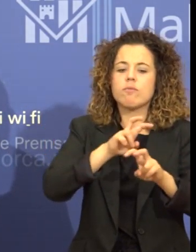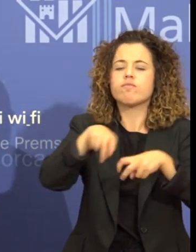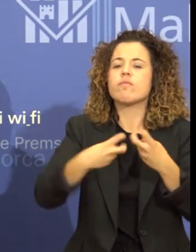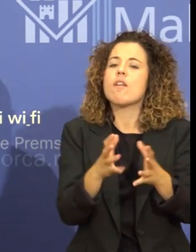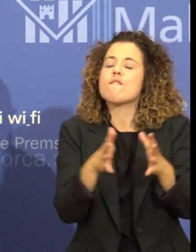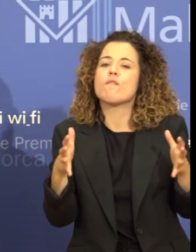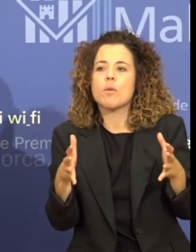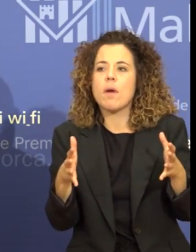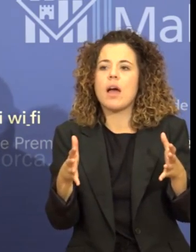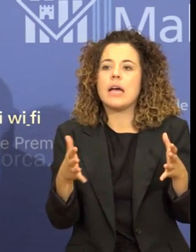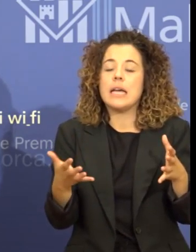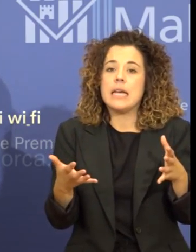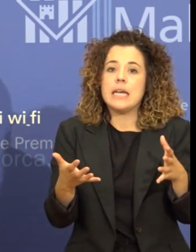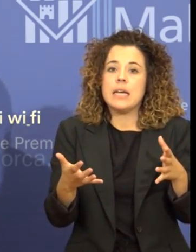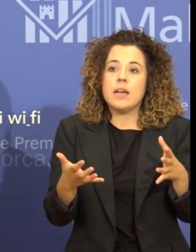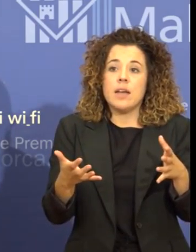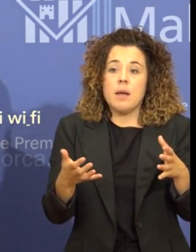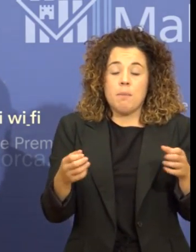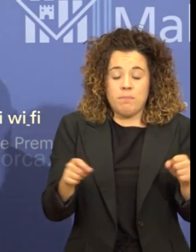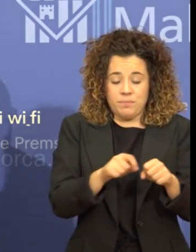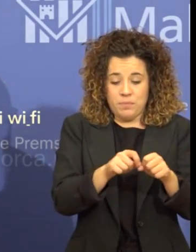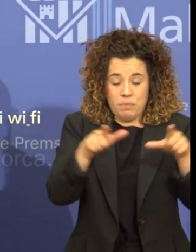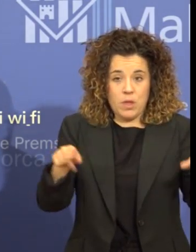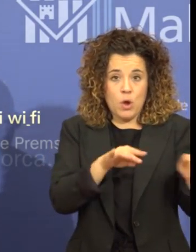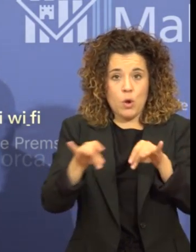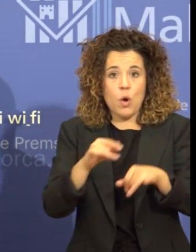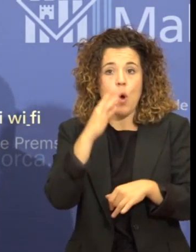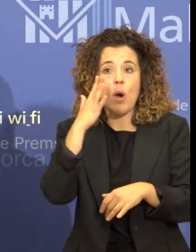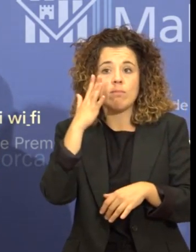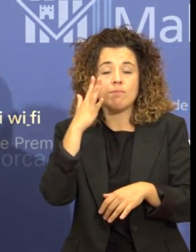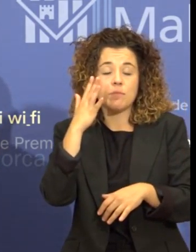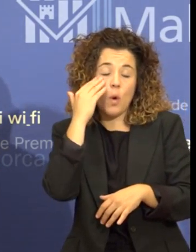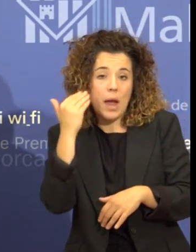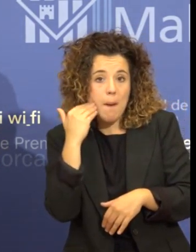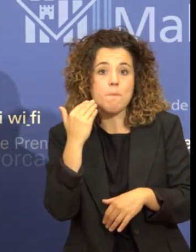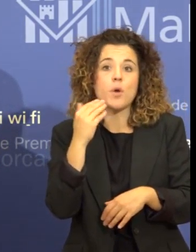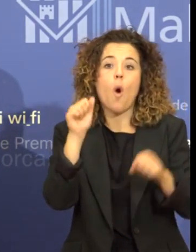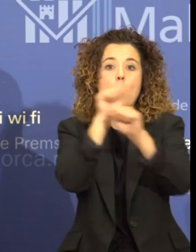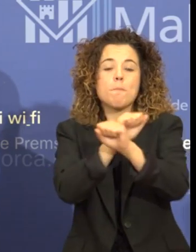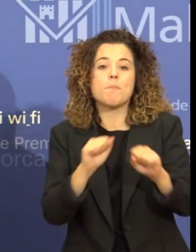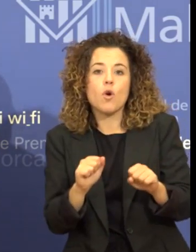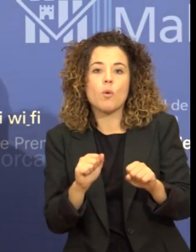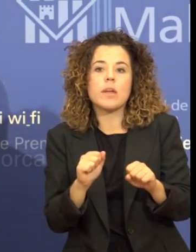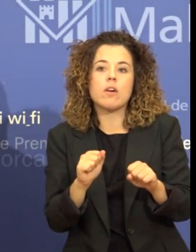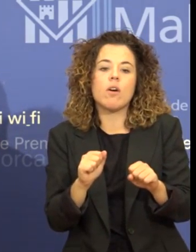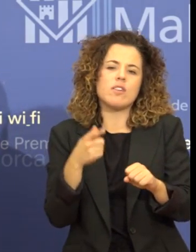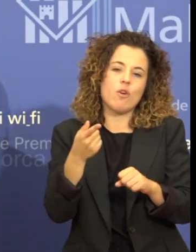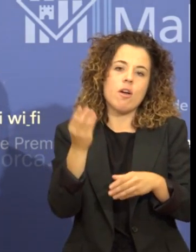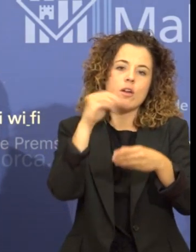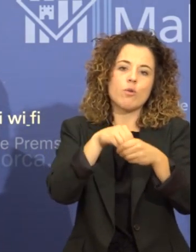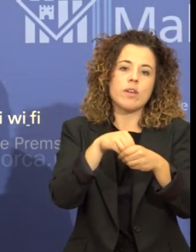prohibits dins el sol rústic això inclou per exemple com a cas més paradigmàtic